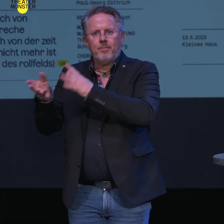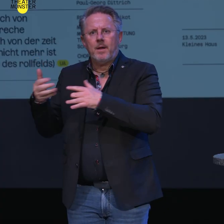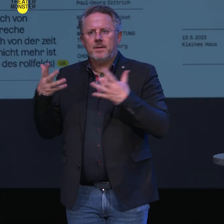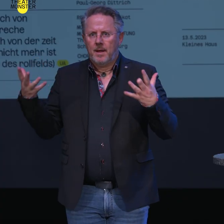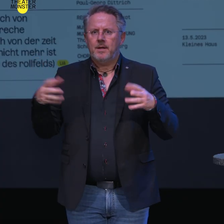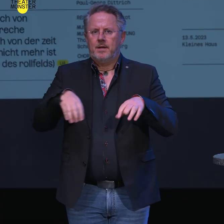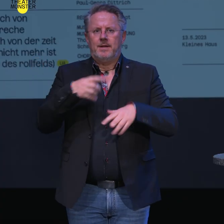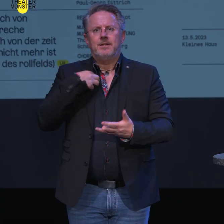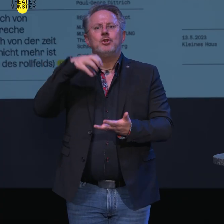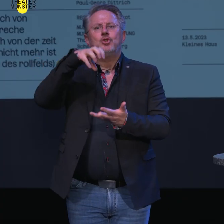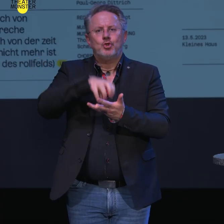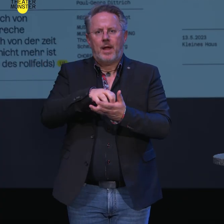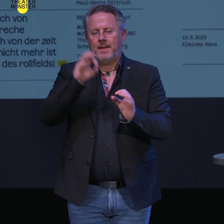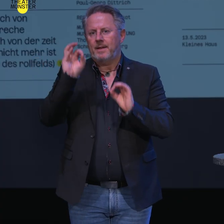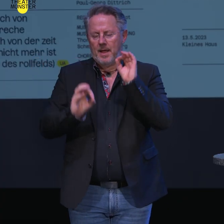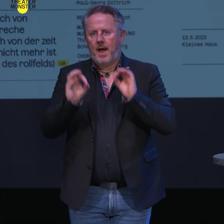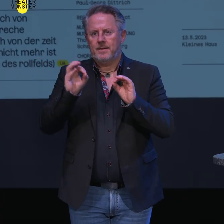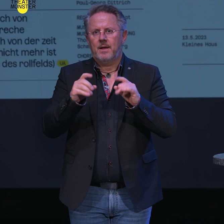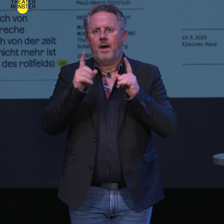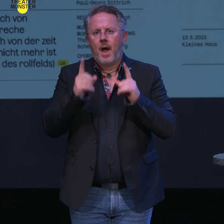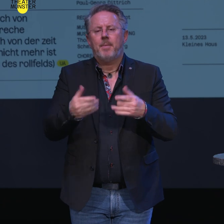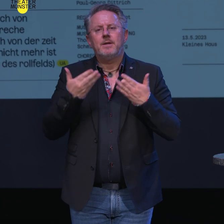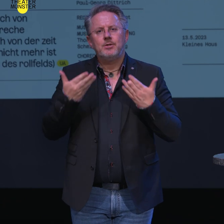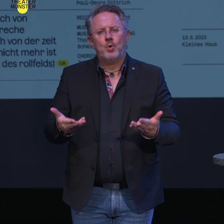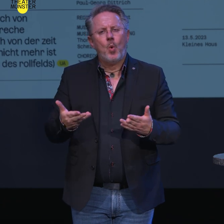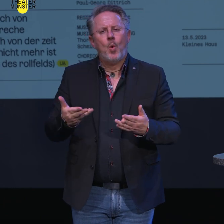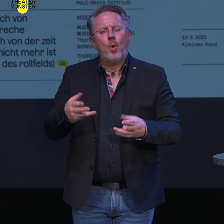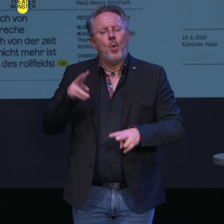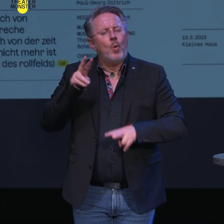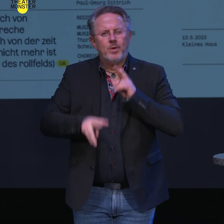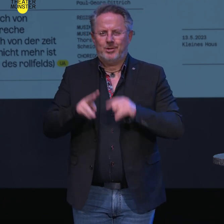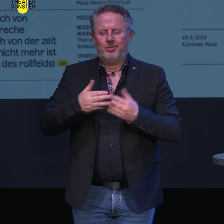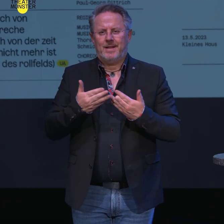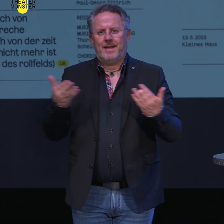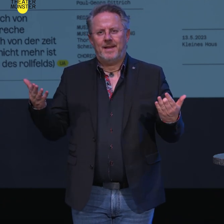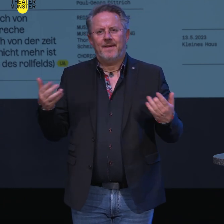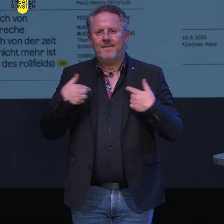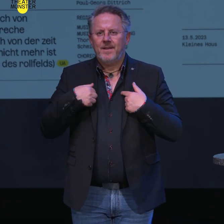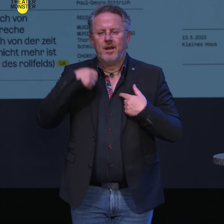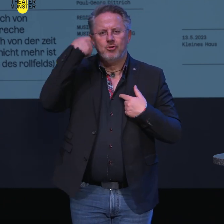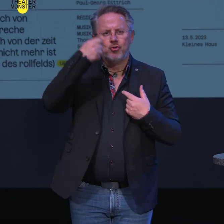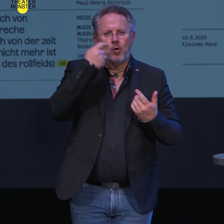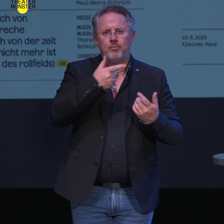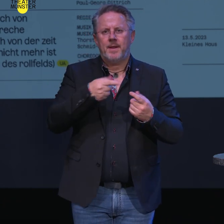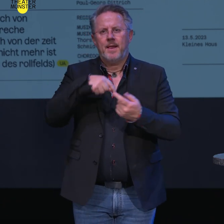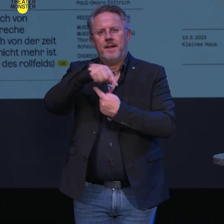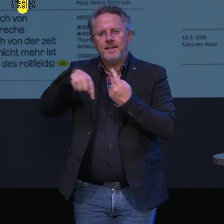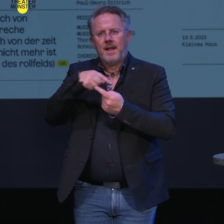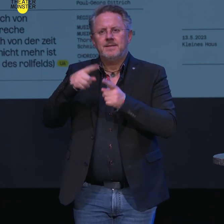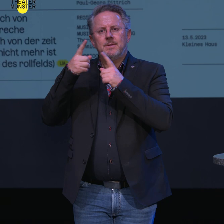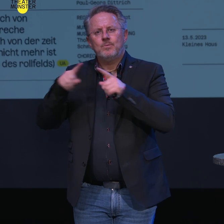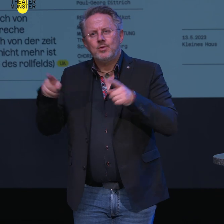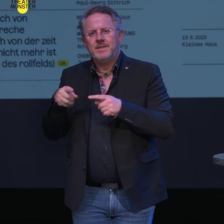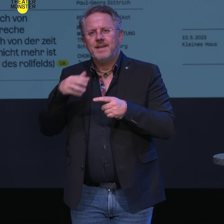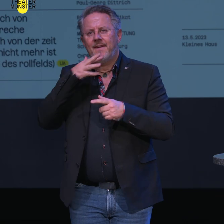Stadttheater und arbeiten und funktionieren doch so unterschiedlich. Wir werden als Schauspiel-, Tanz- und Musiktheaterleute